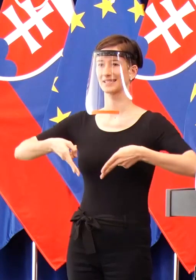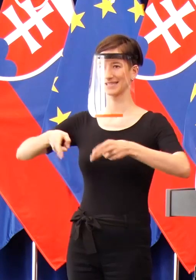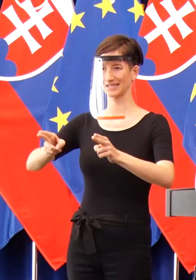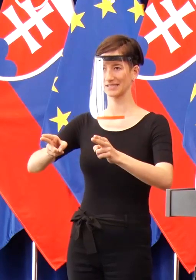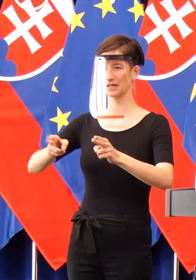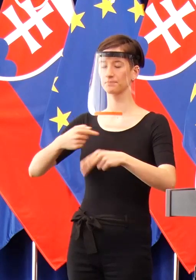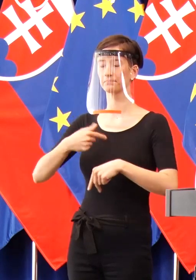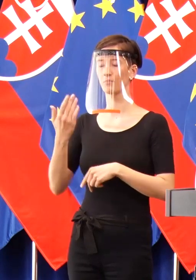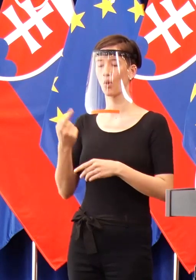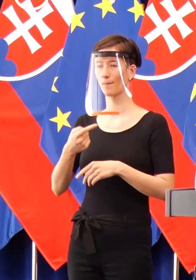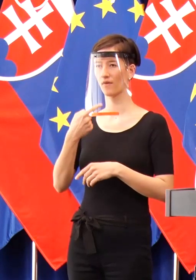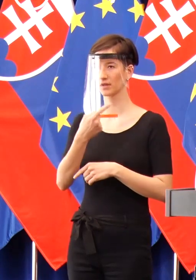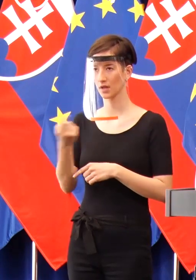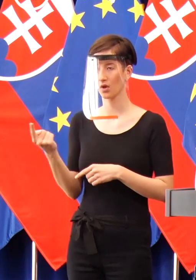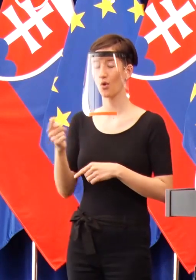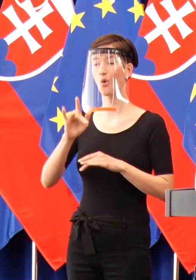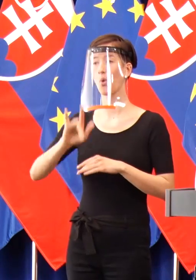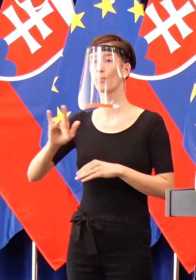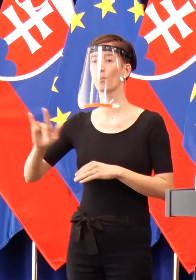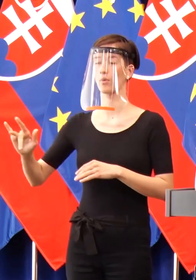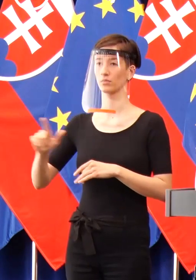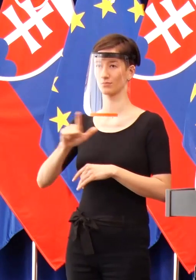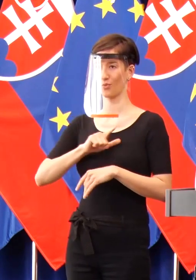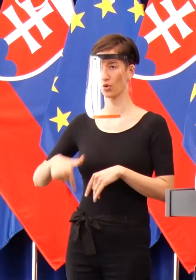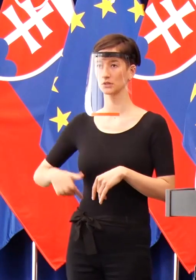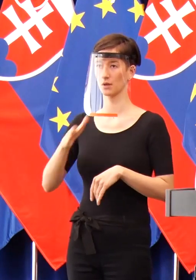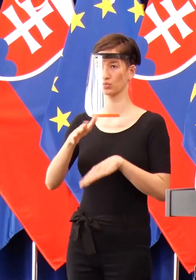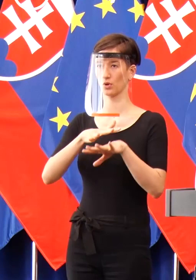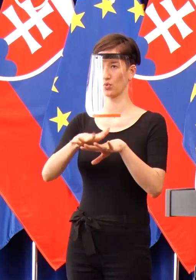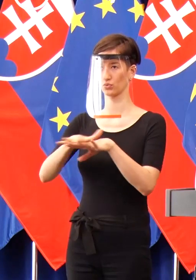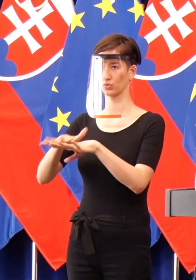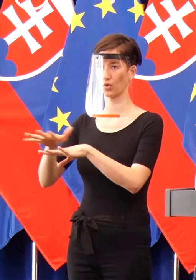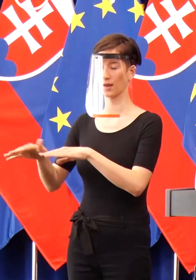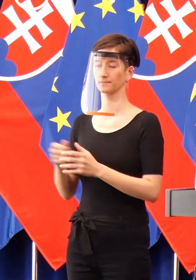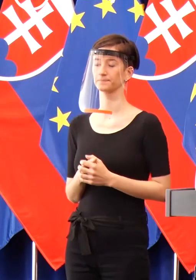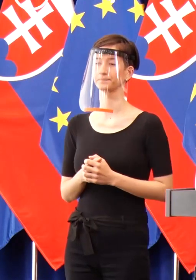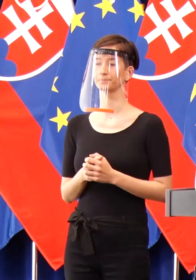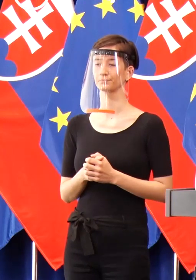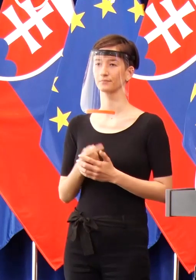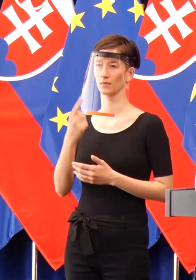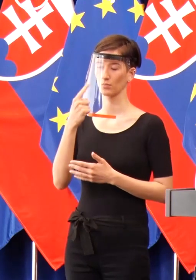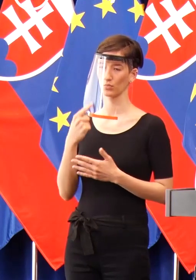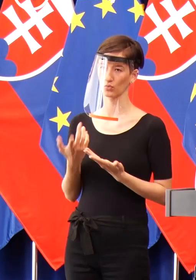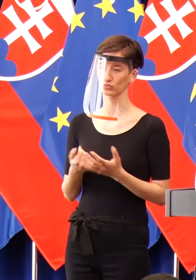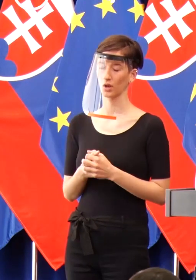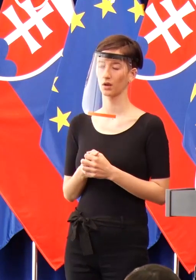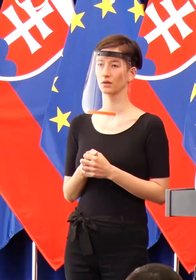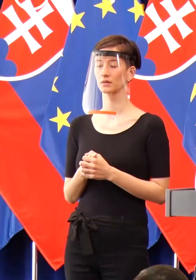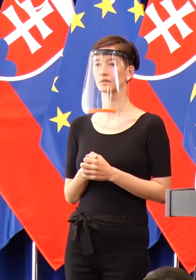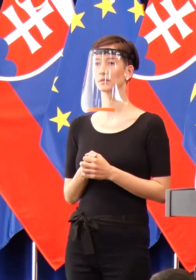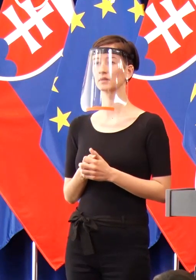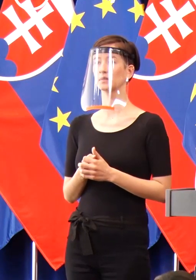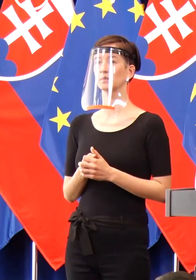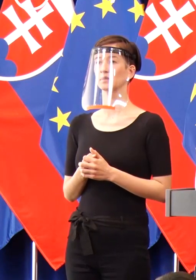jedného. Takže policajný zbor bude robiť len námatkové kontroly. Bohužiaľ, niekto si to